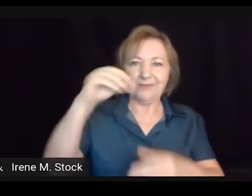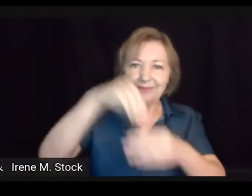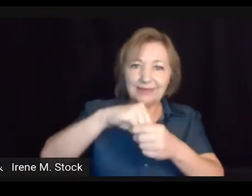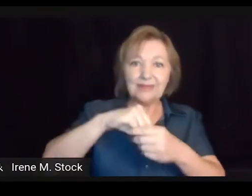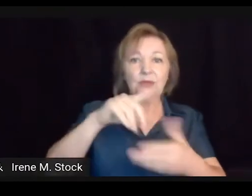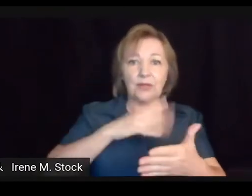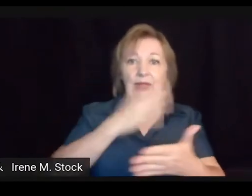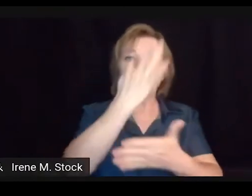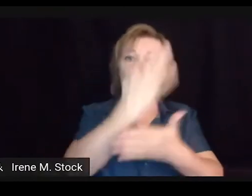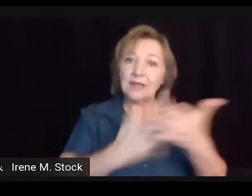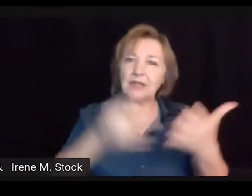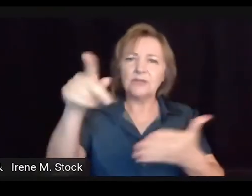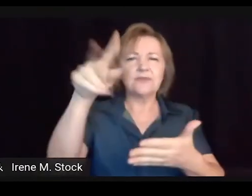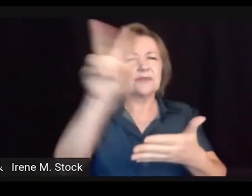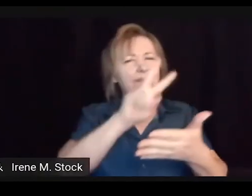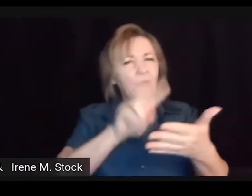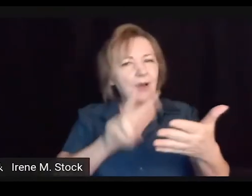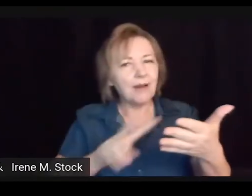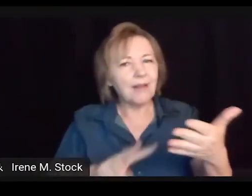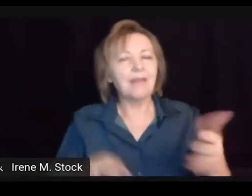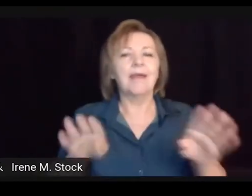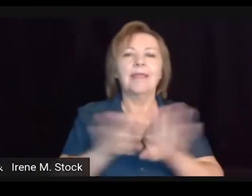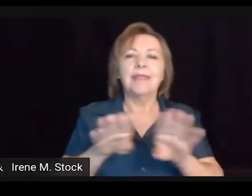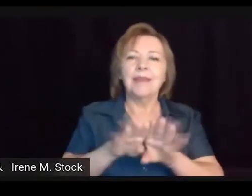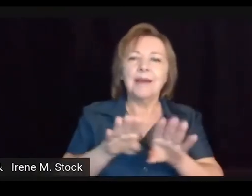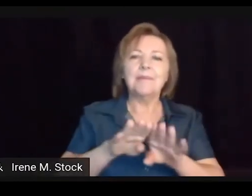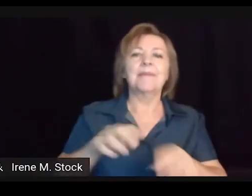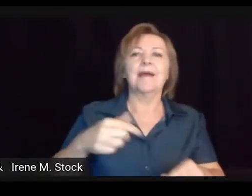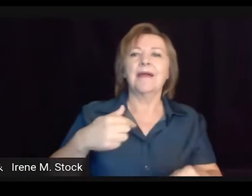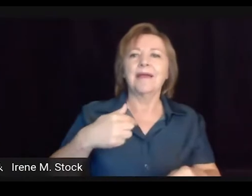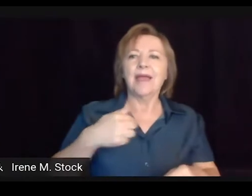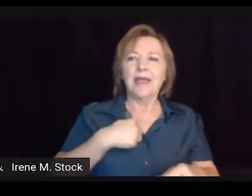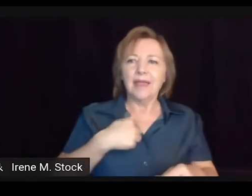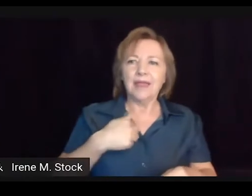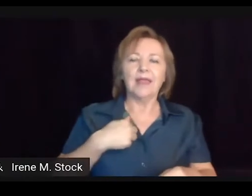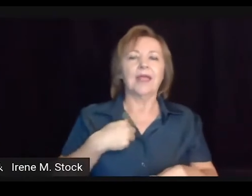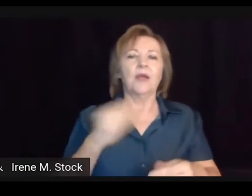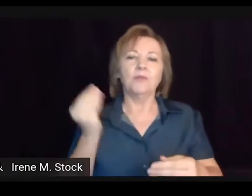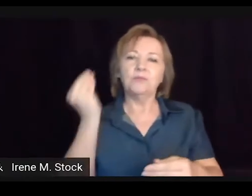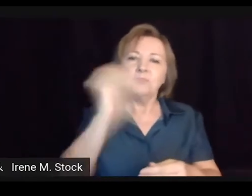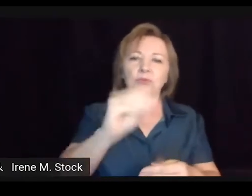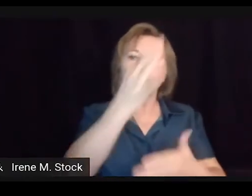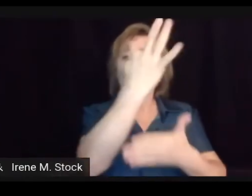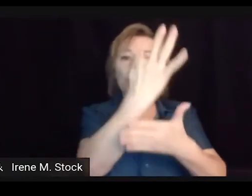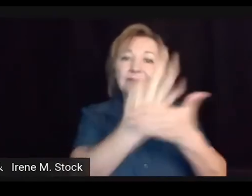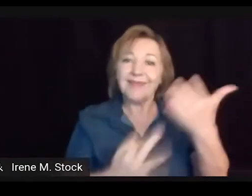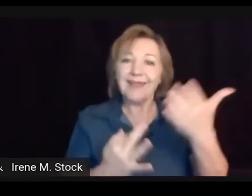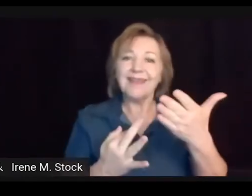Então, ali no meu e-book tem um texto que vocês podem realizar a leitura.